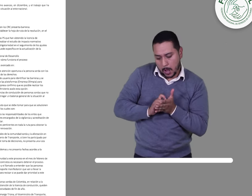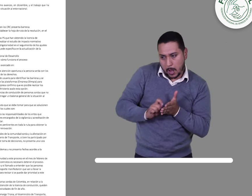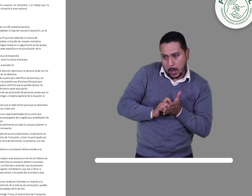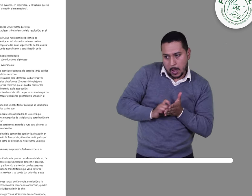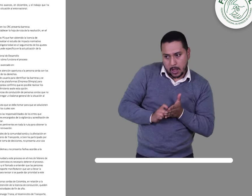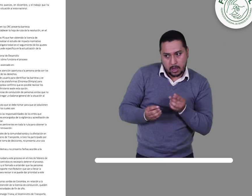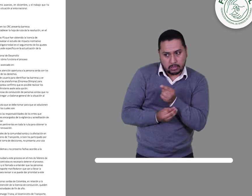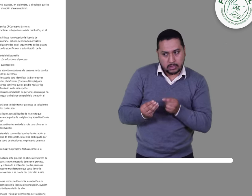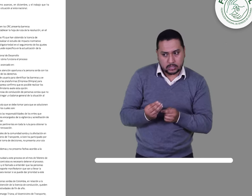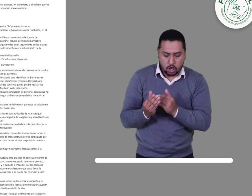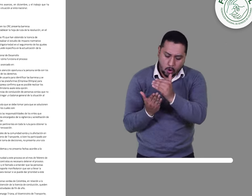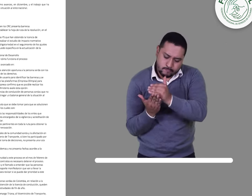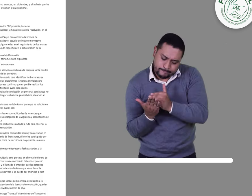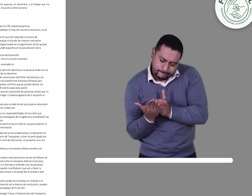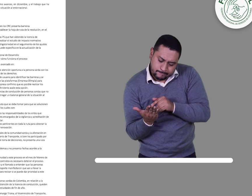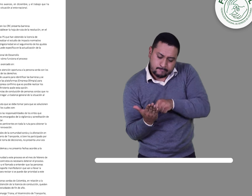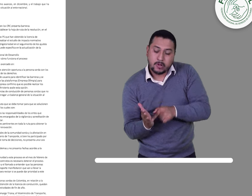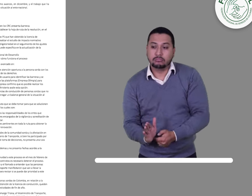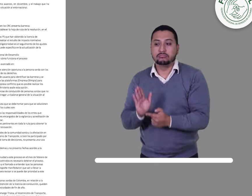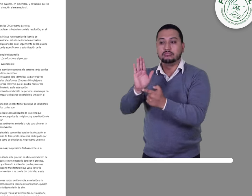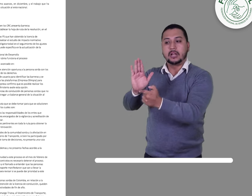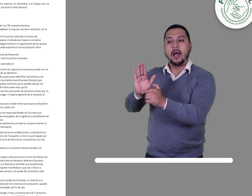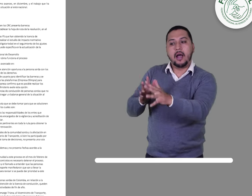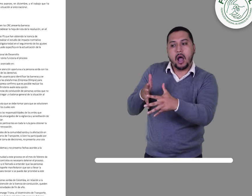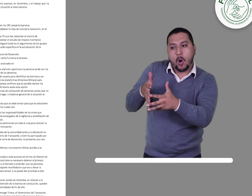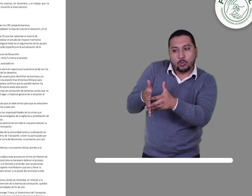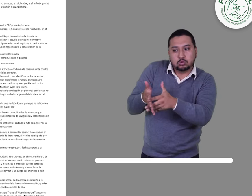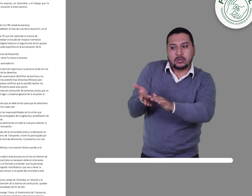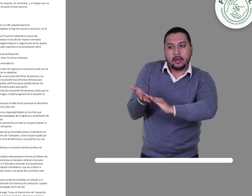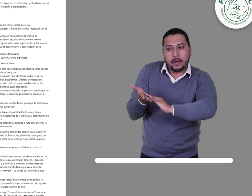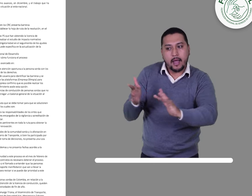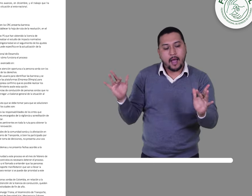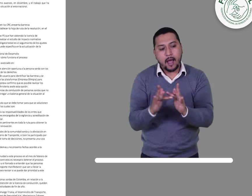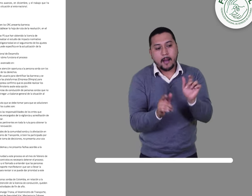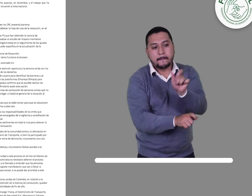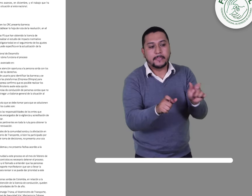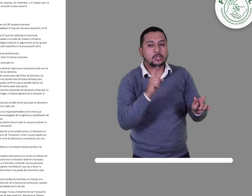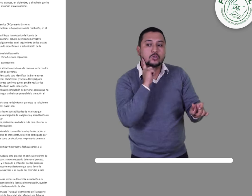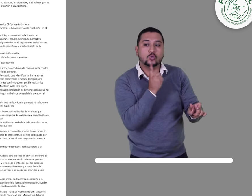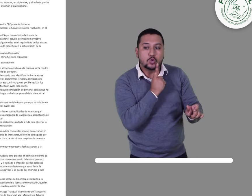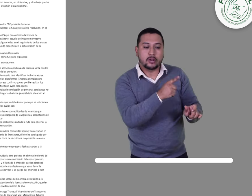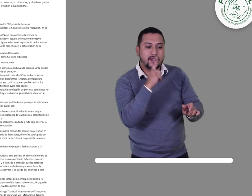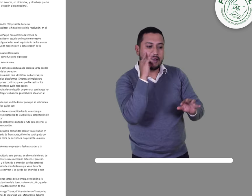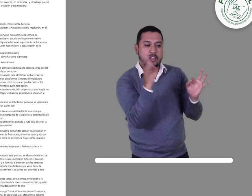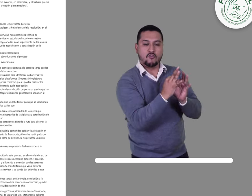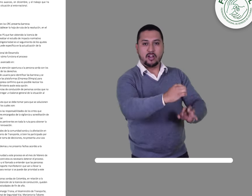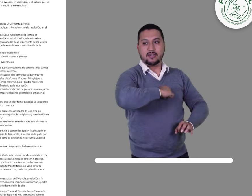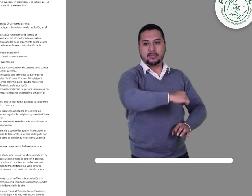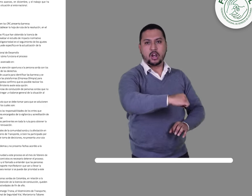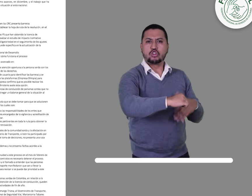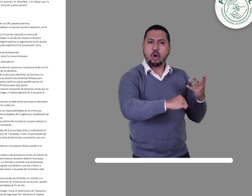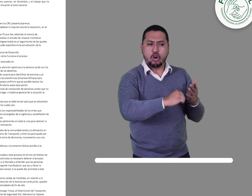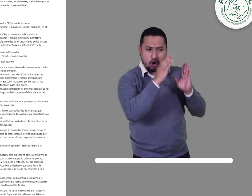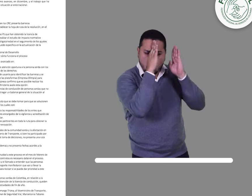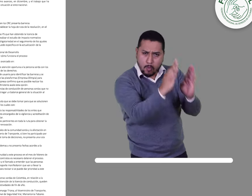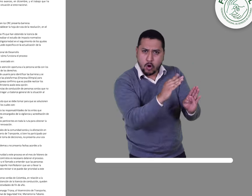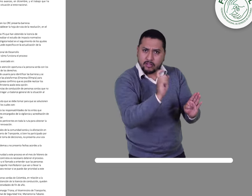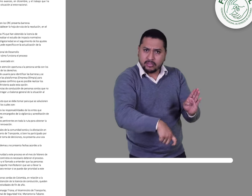oportuna a la persona sorda con los ajustes razonables pertinentes y desde el enfoque de los derechos.